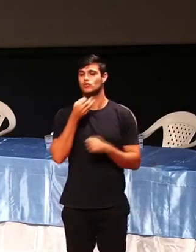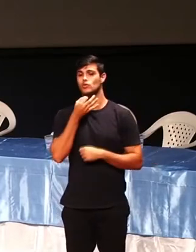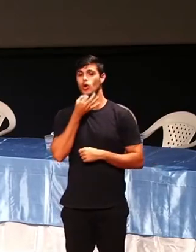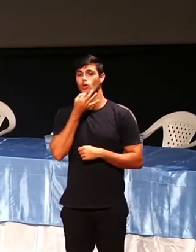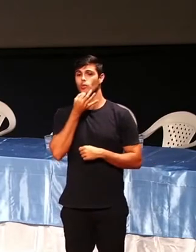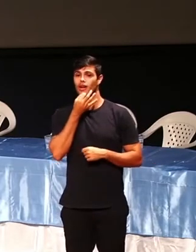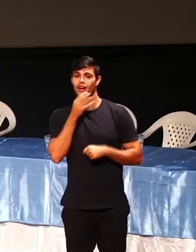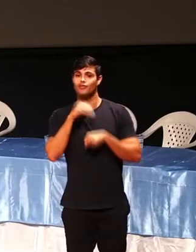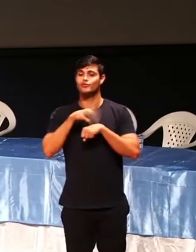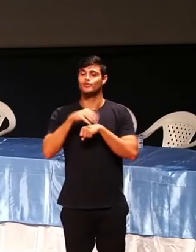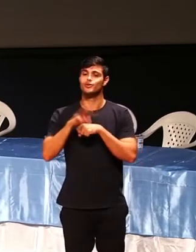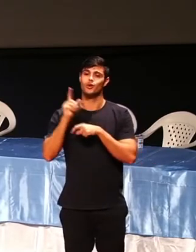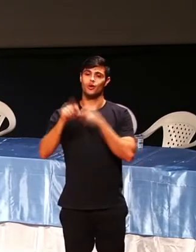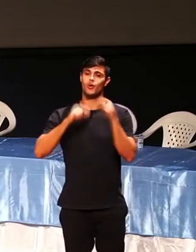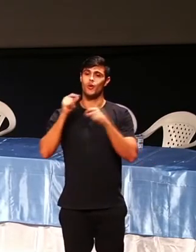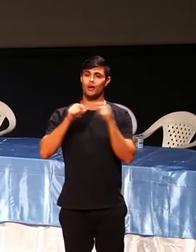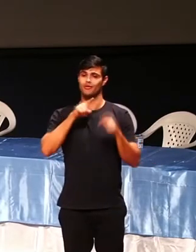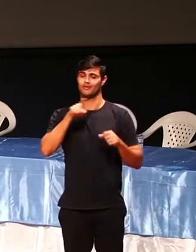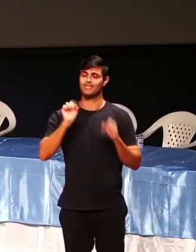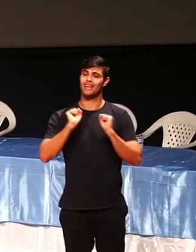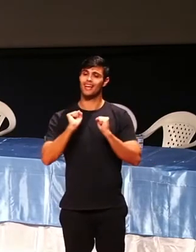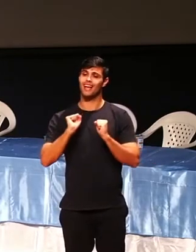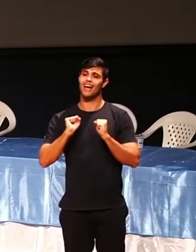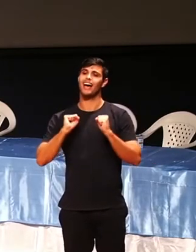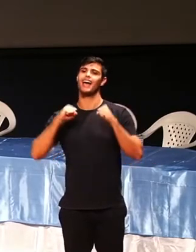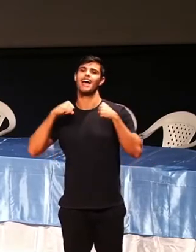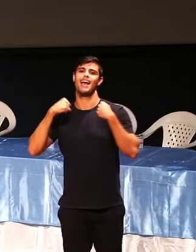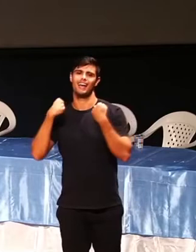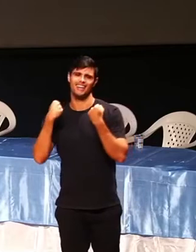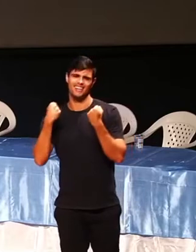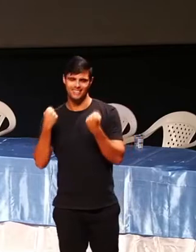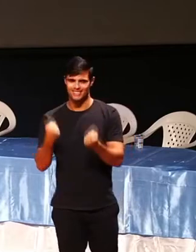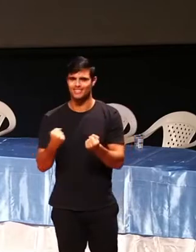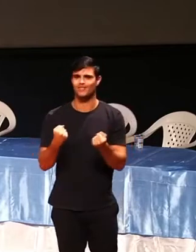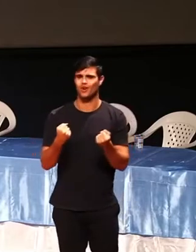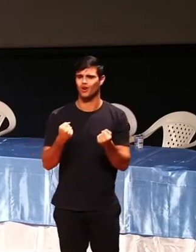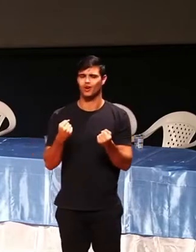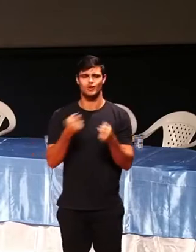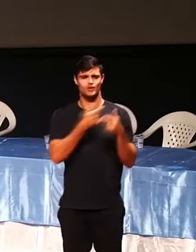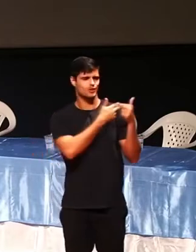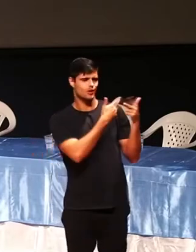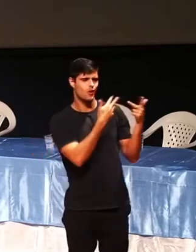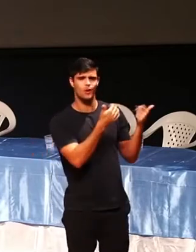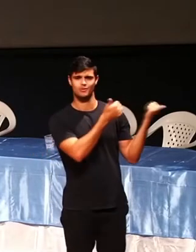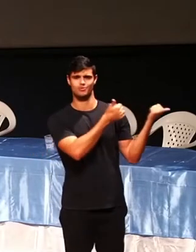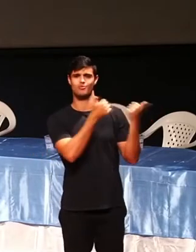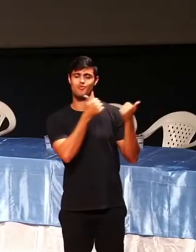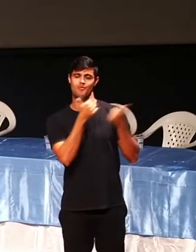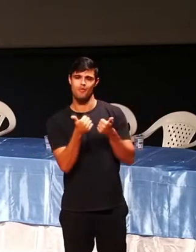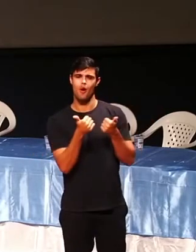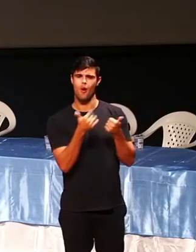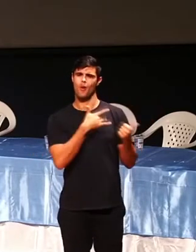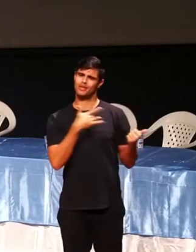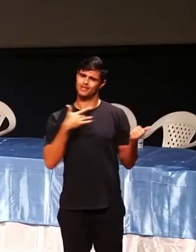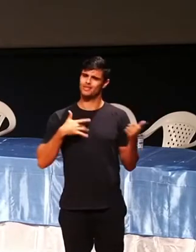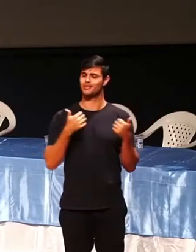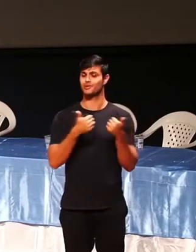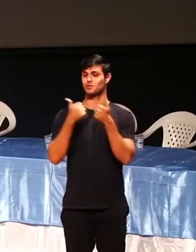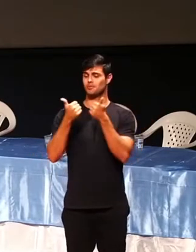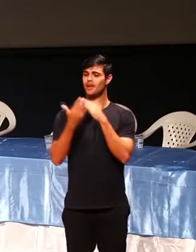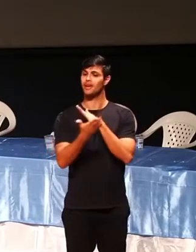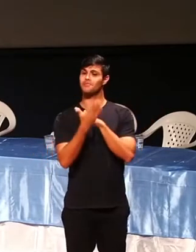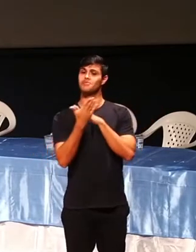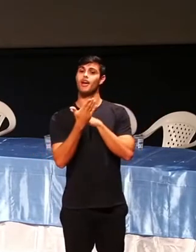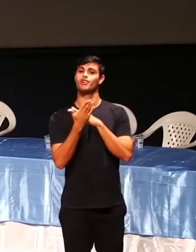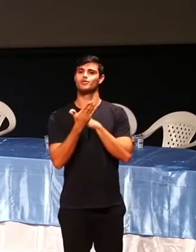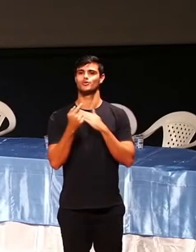Coisas mais naturais. Porque eu sei que é mais difícil fazer um suco. Suja tudo, dá trabalho, tem que lavar o espremedor, nossa, aquela bagunça